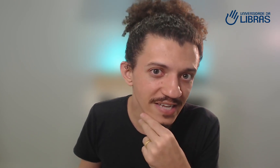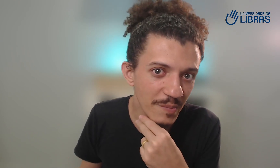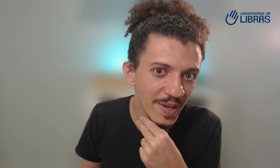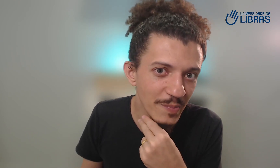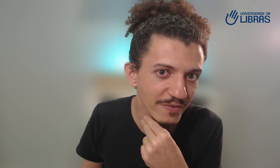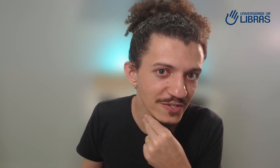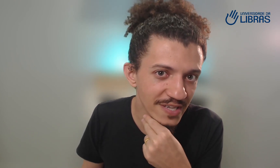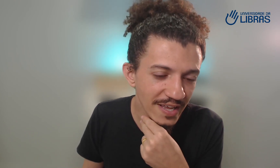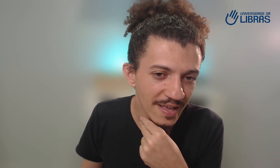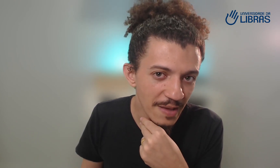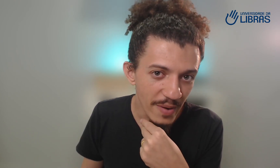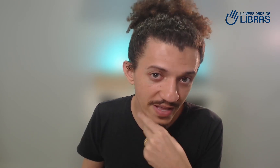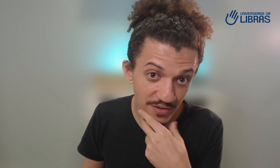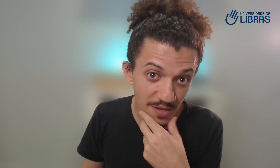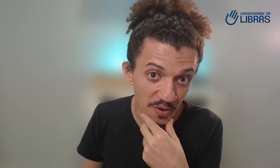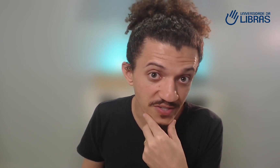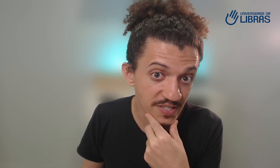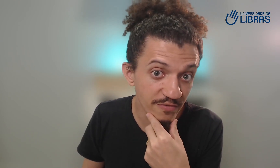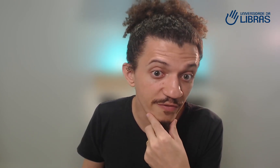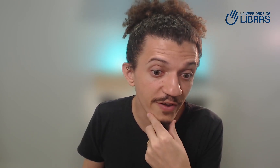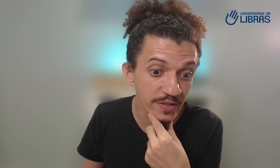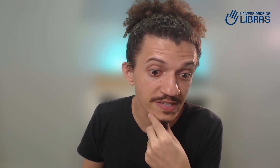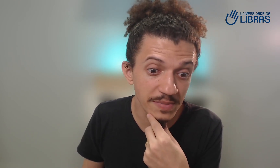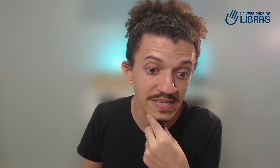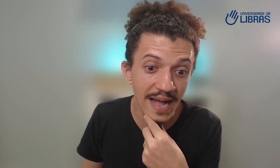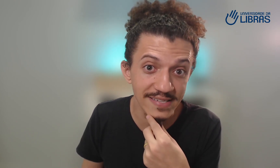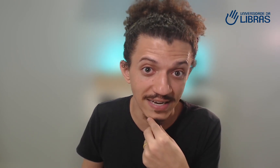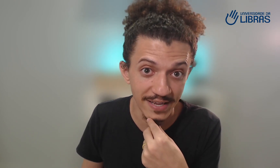se abrir para você, para que você possa desenvolver outras amizades ali.